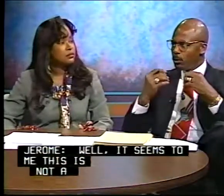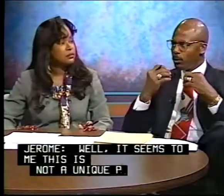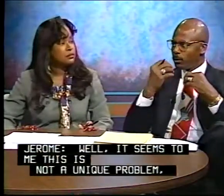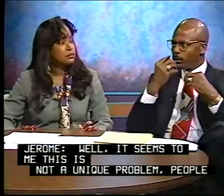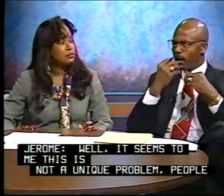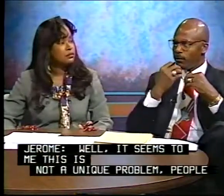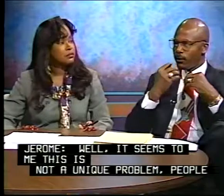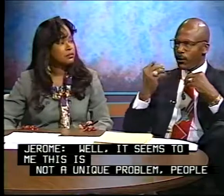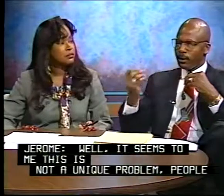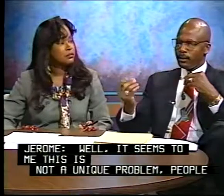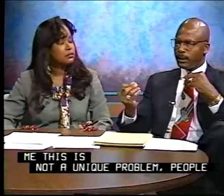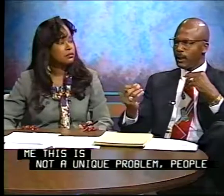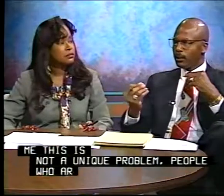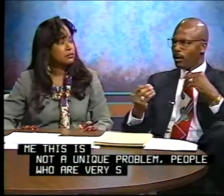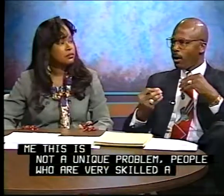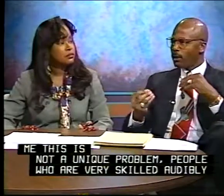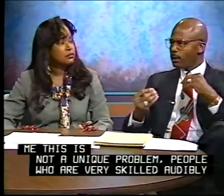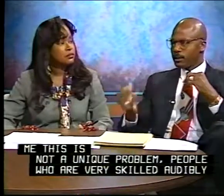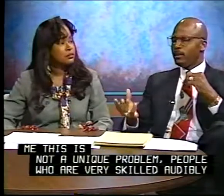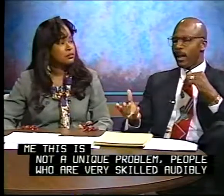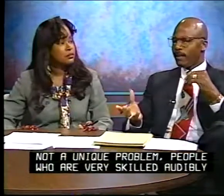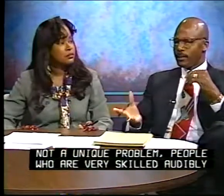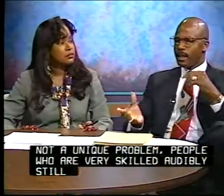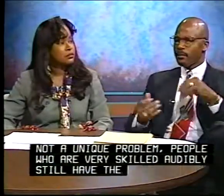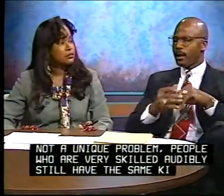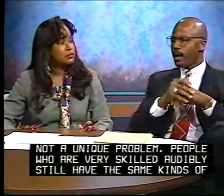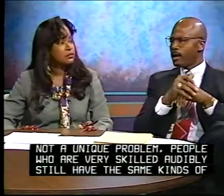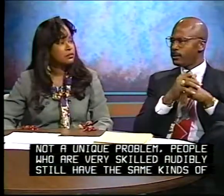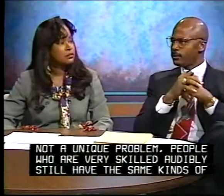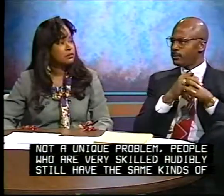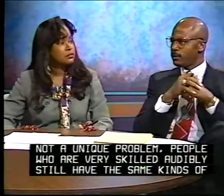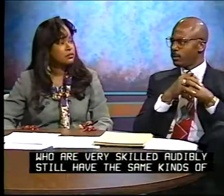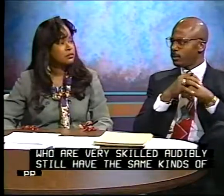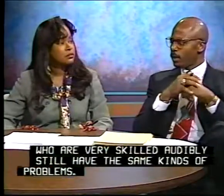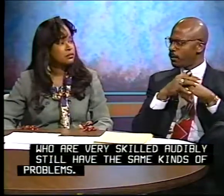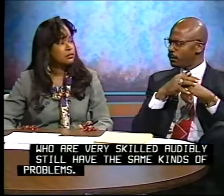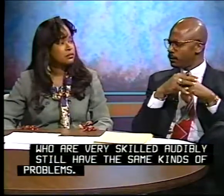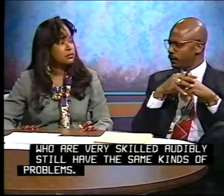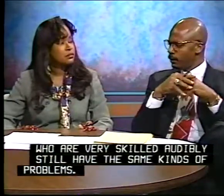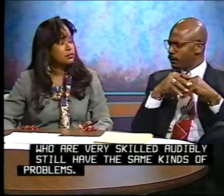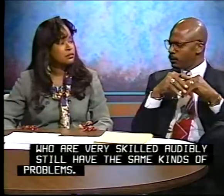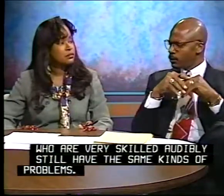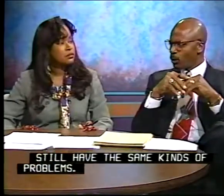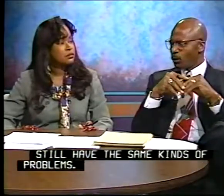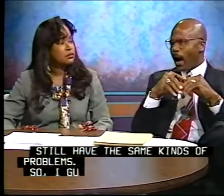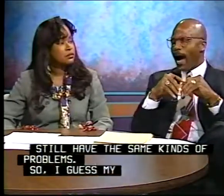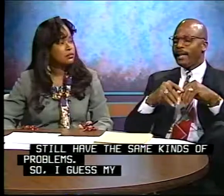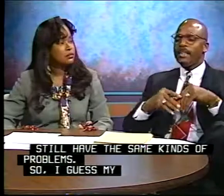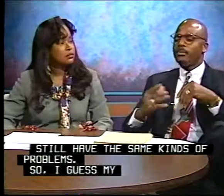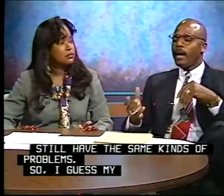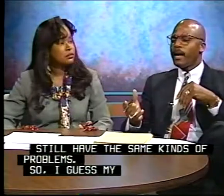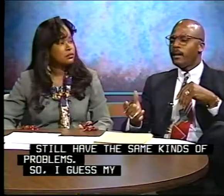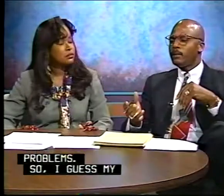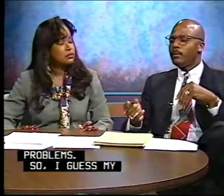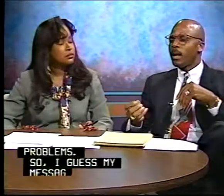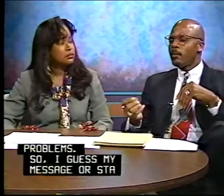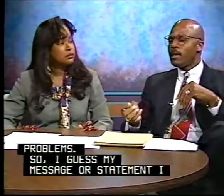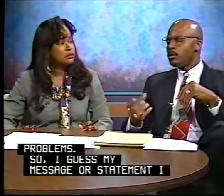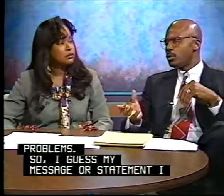are very skilled audibly still have the same kinds of problems. So I guess my message or